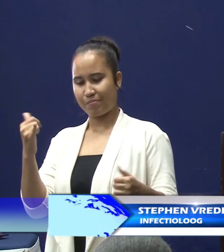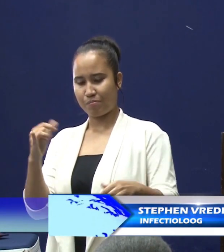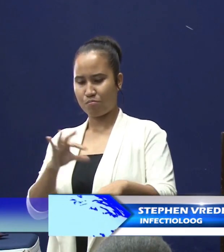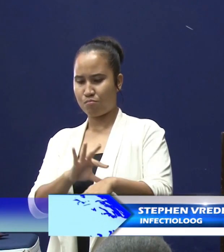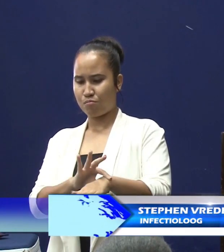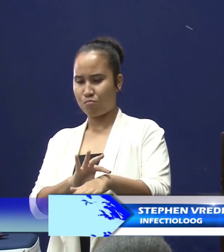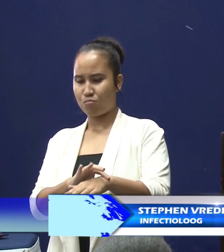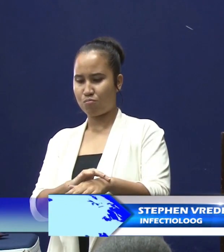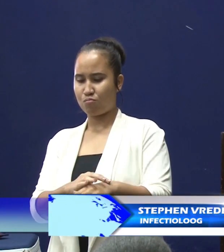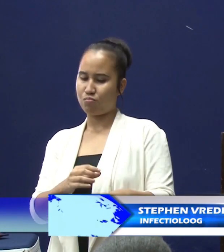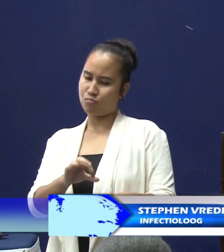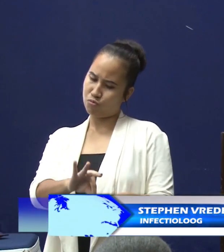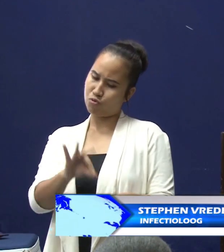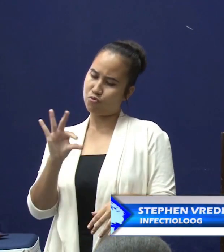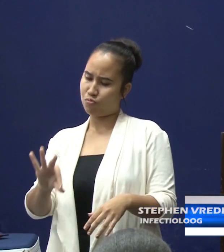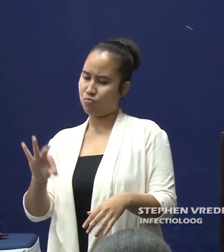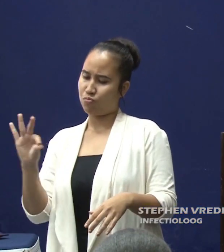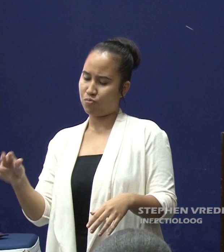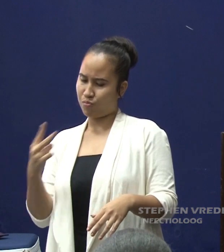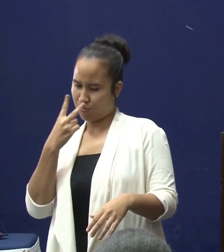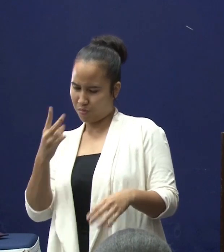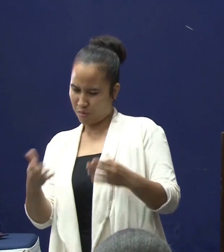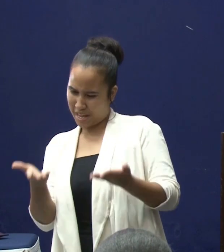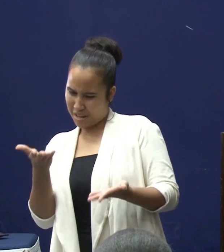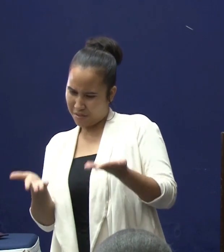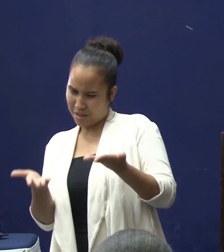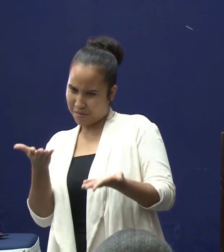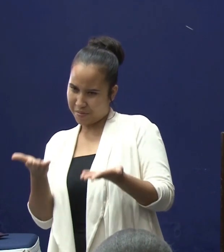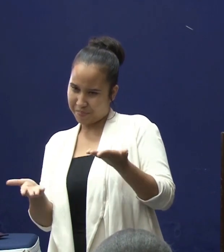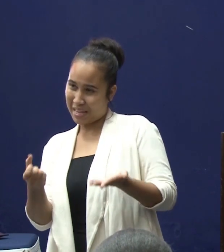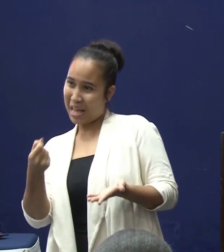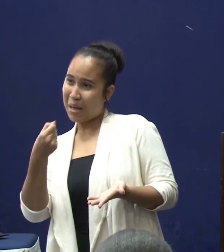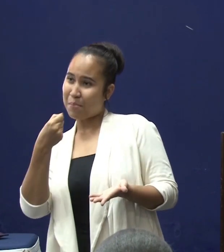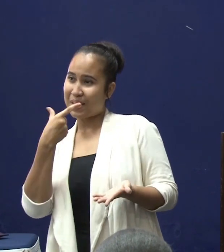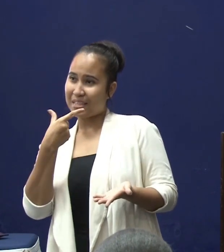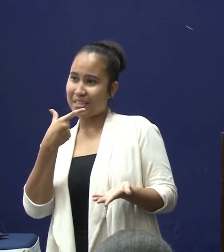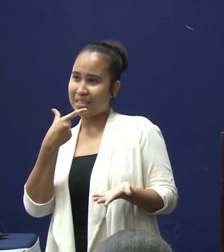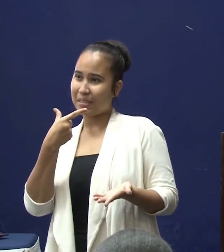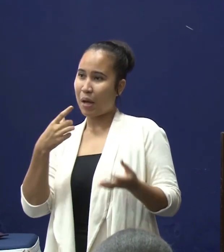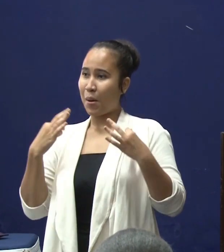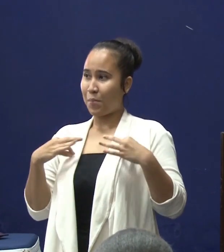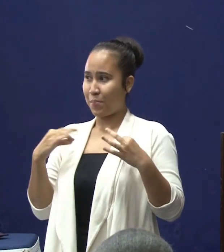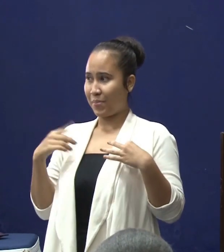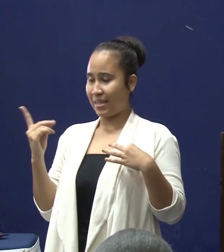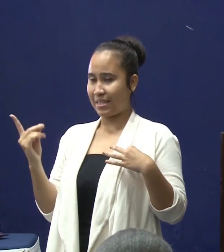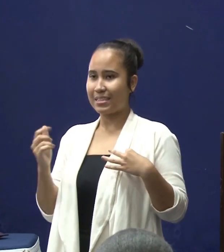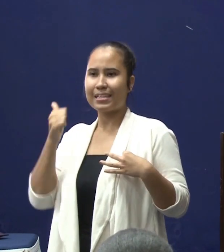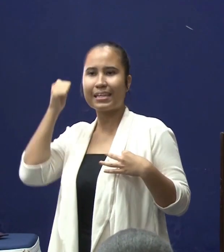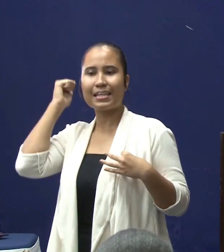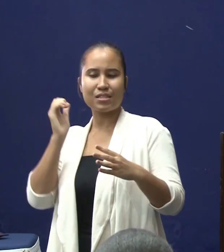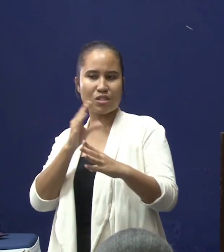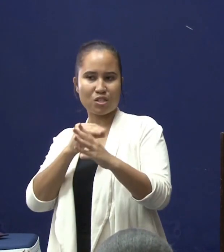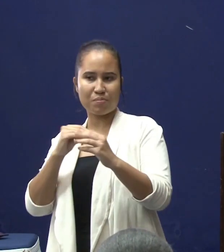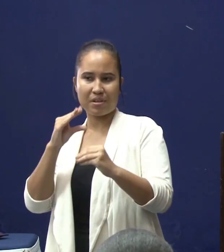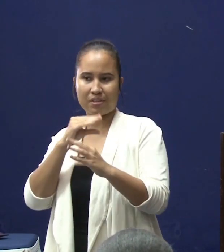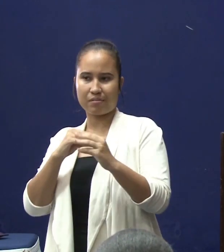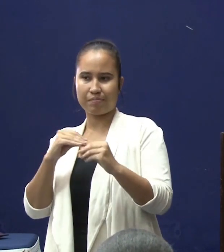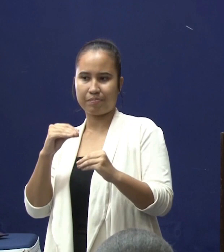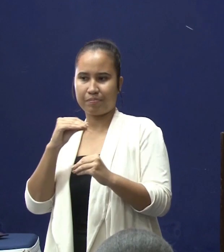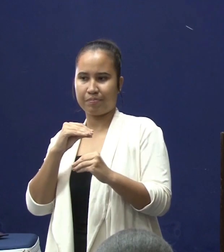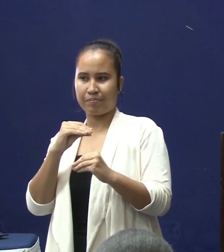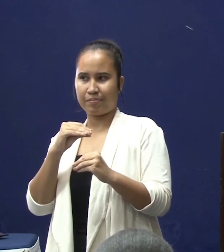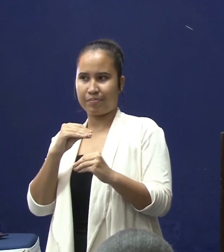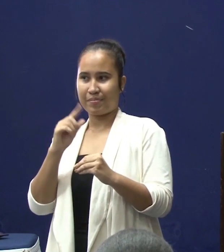geëvalueerd. En het medicament waar de minister het kennelijk gisteren over had, dat is het interferon.